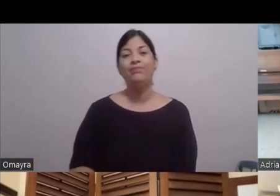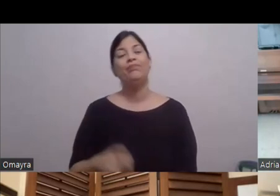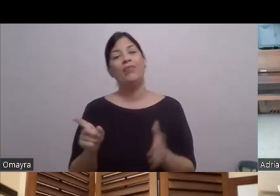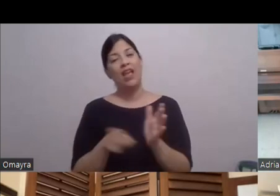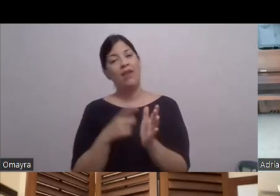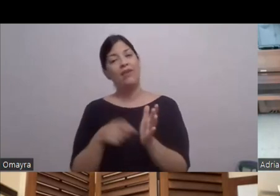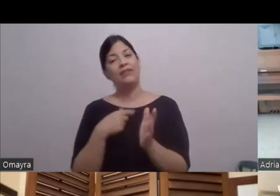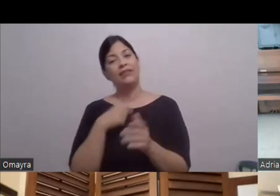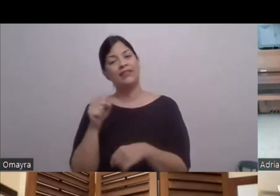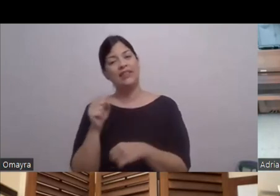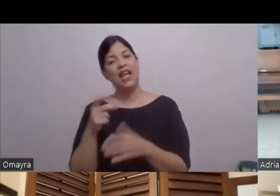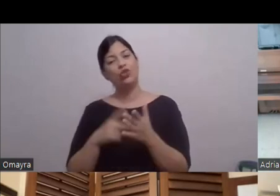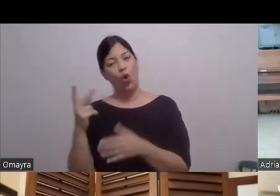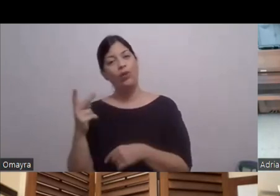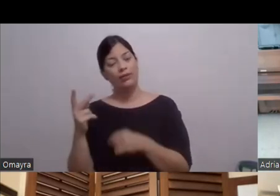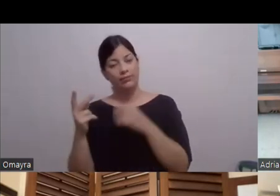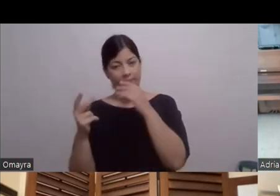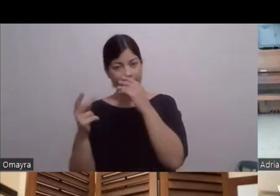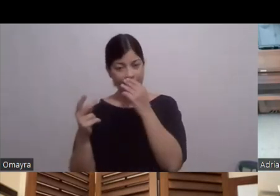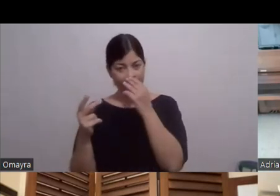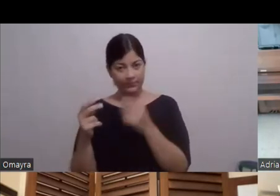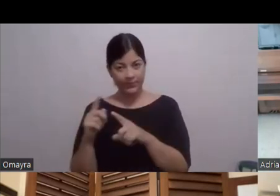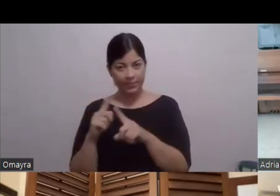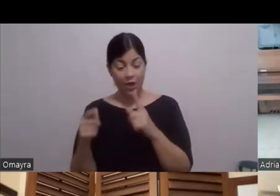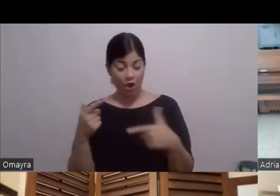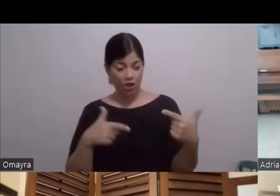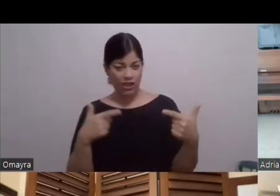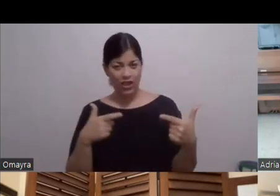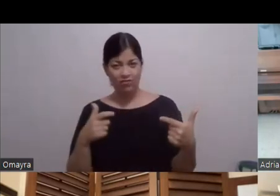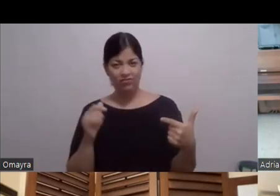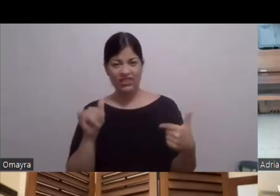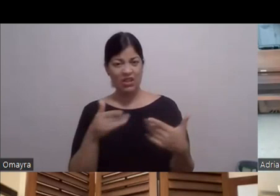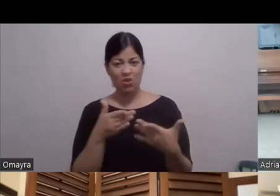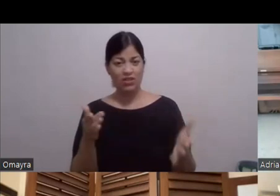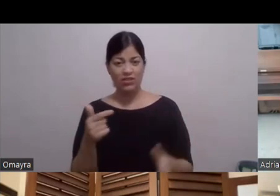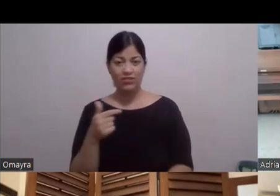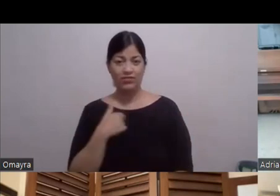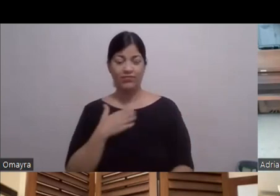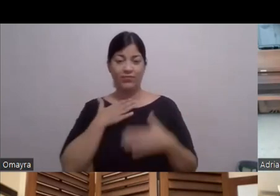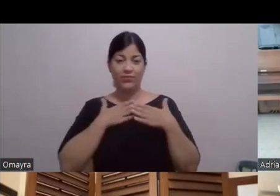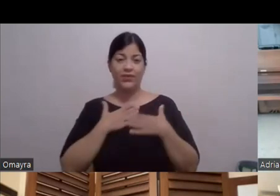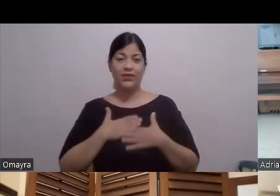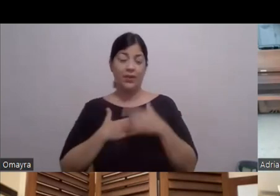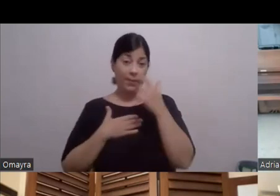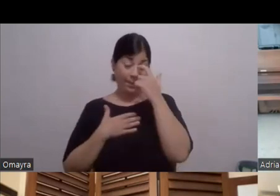dobles Este Pero las de tiro Y ese tipo de cosas Los ponían En mi caso Que a veces siempre me mataban